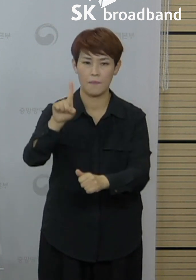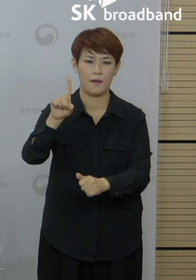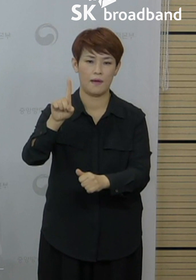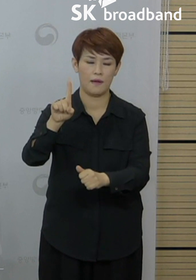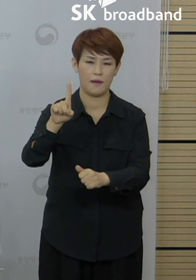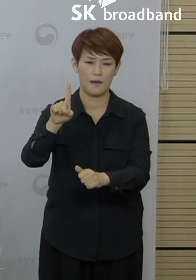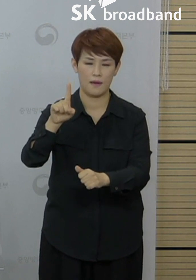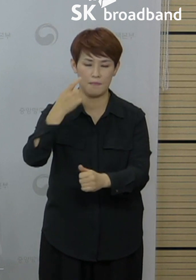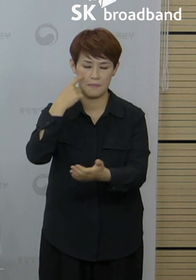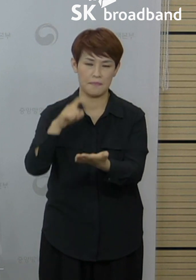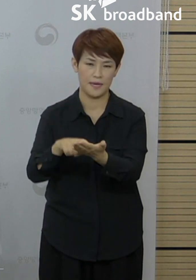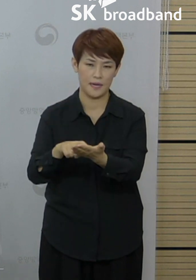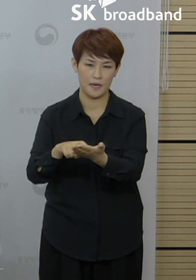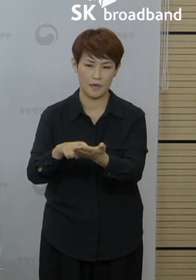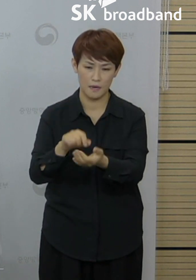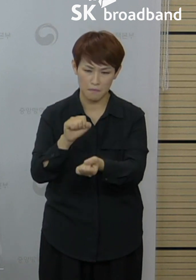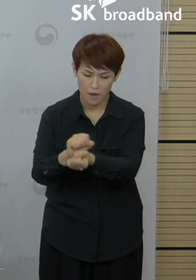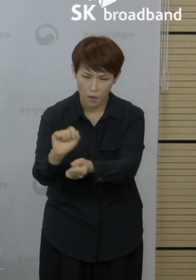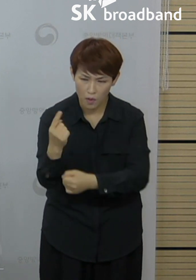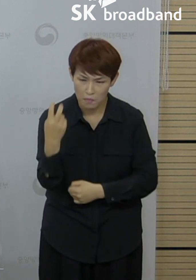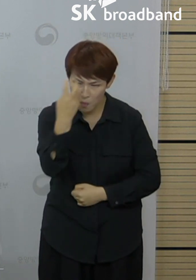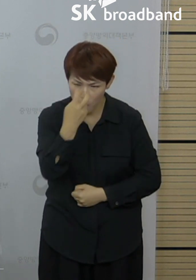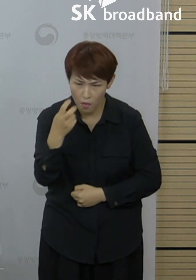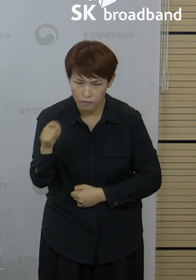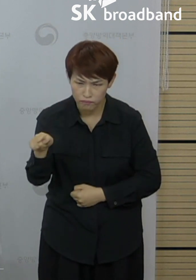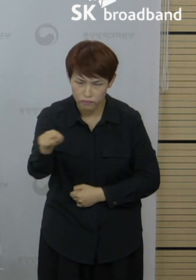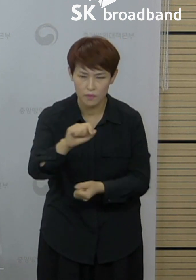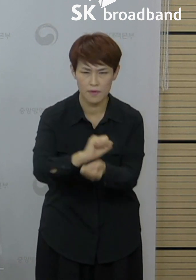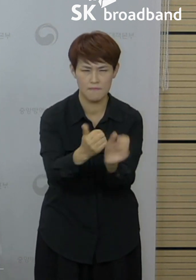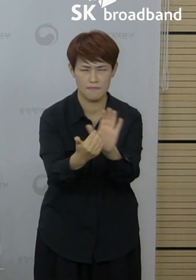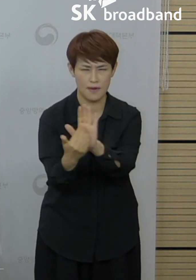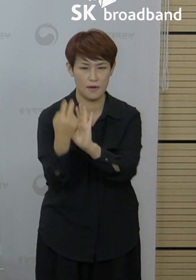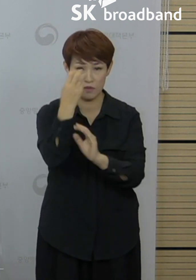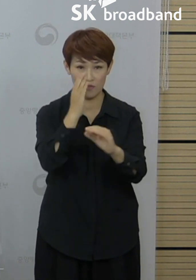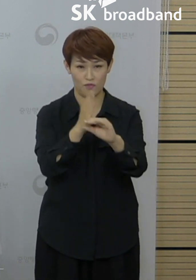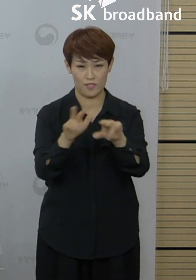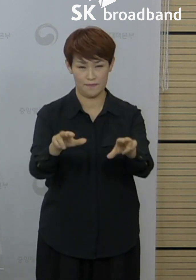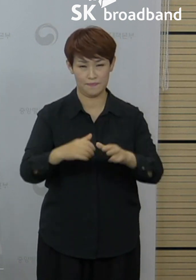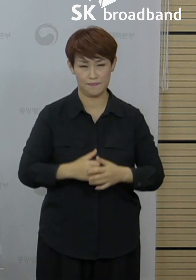확인돼서 역학조사 등 방역조치를 실시 중에 있습니다.